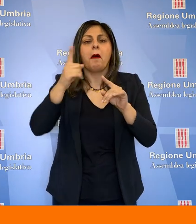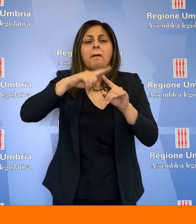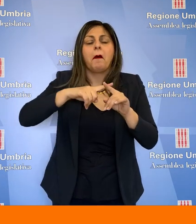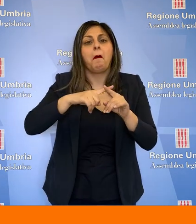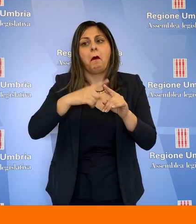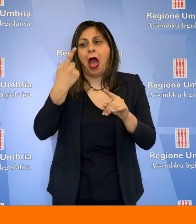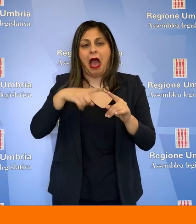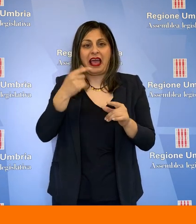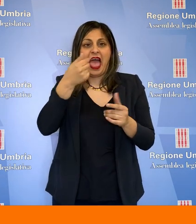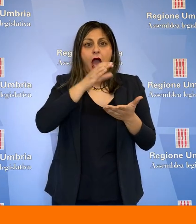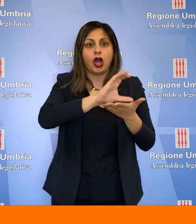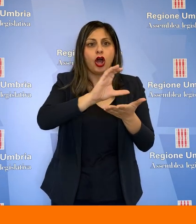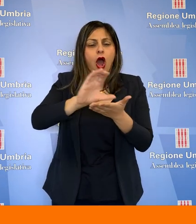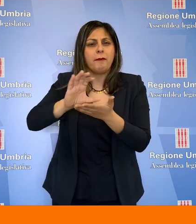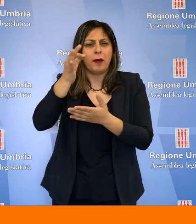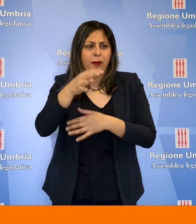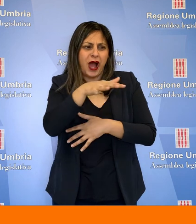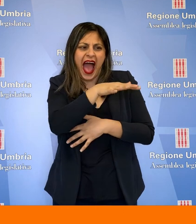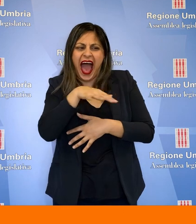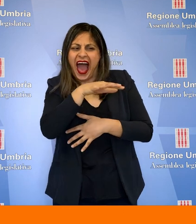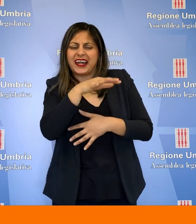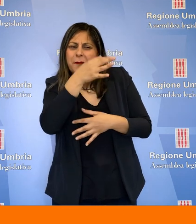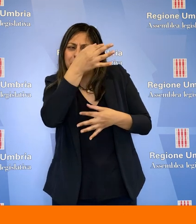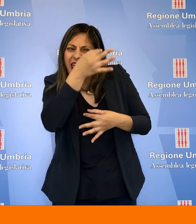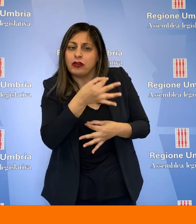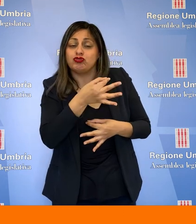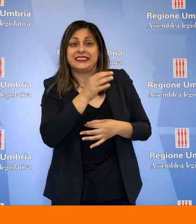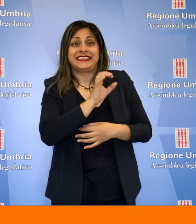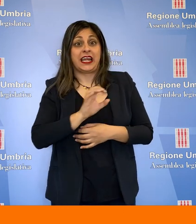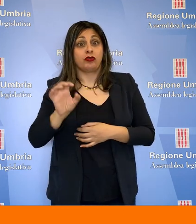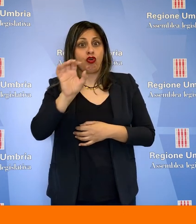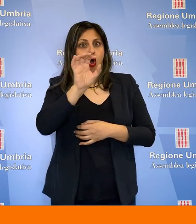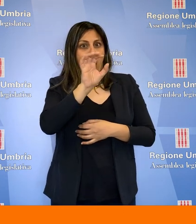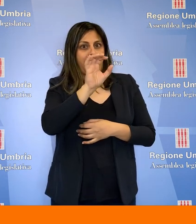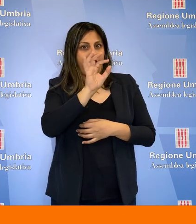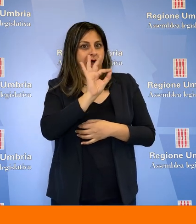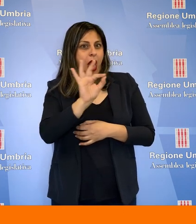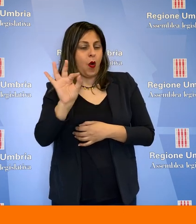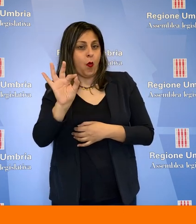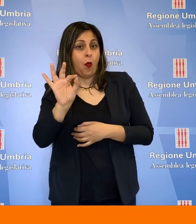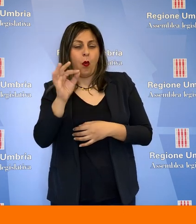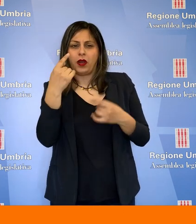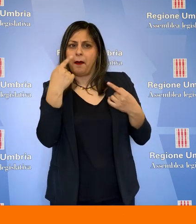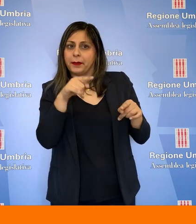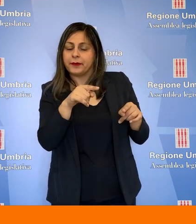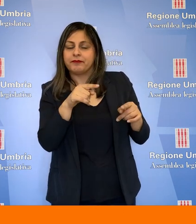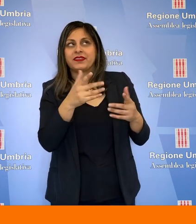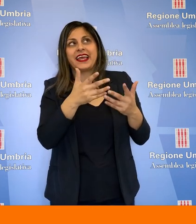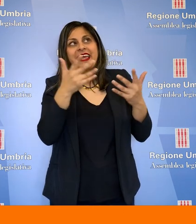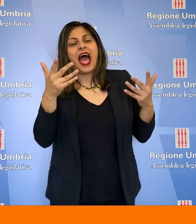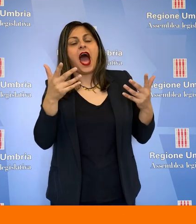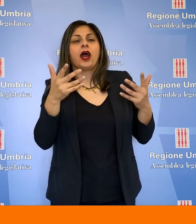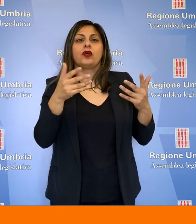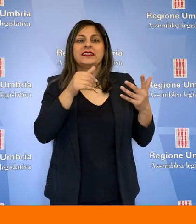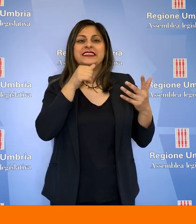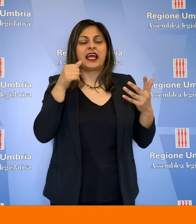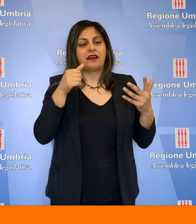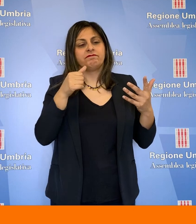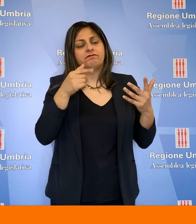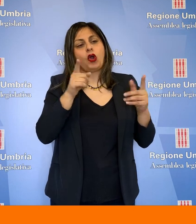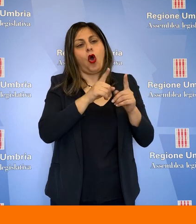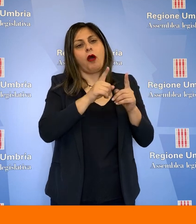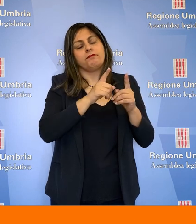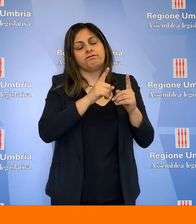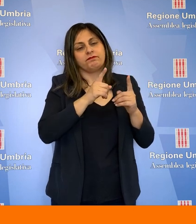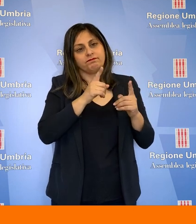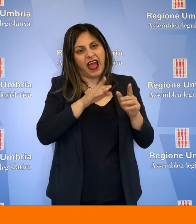economica su aree precise della nostra regione in particolare che segnano naturalmente un